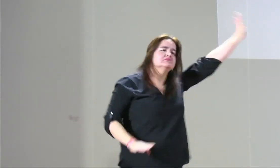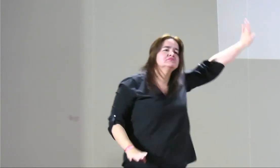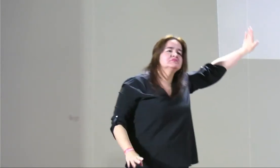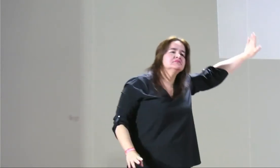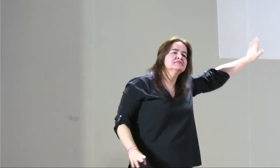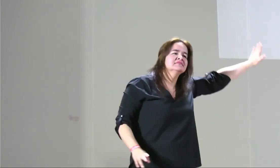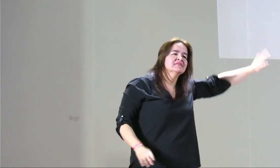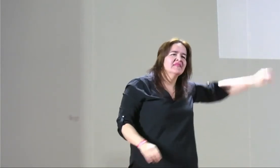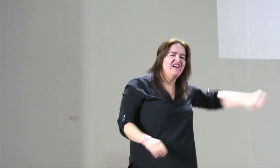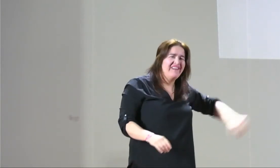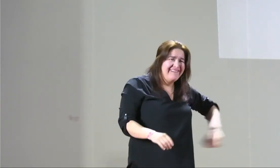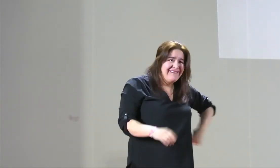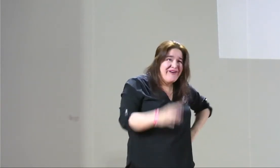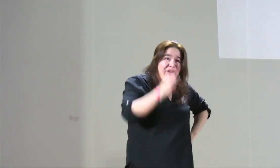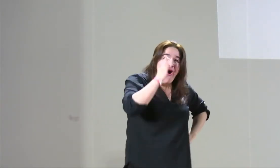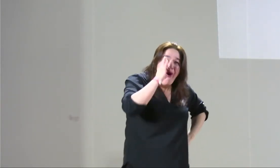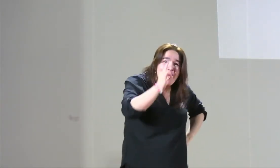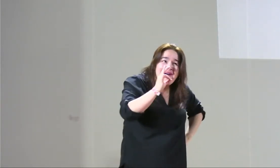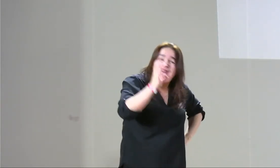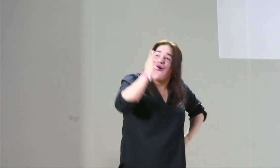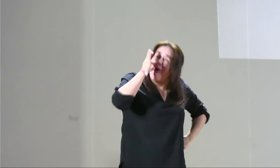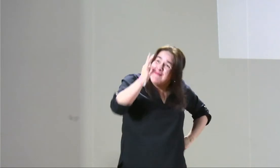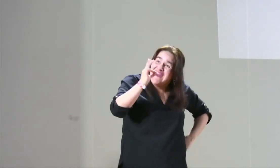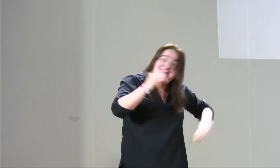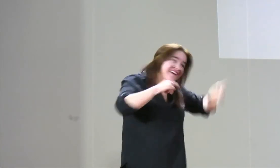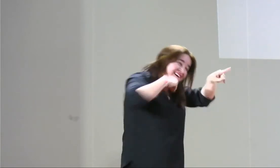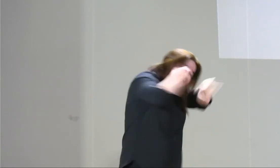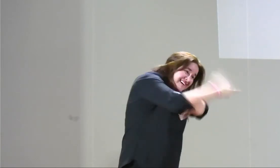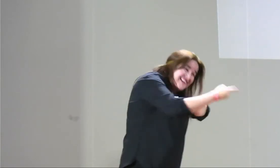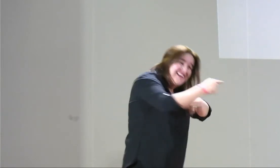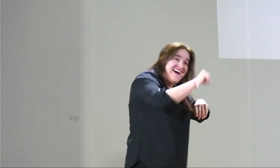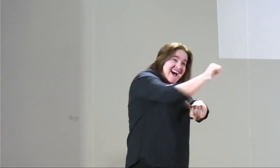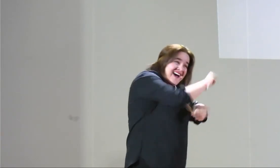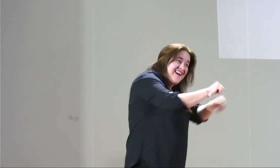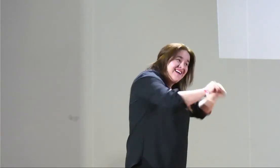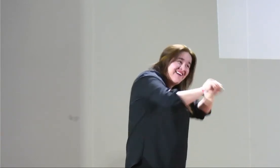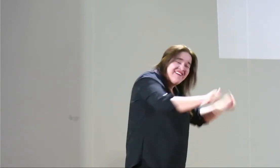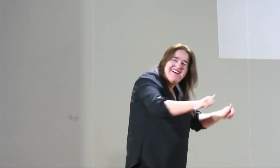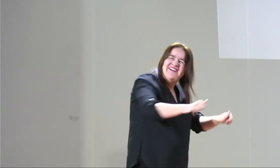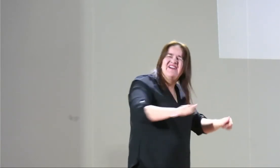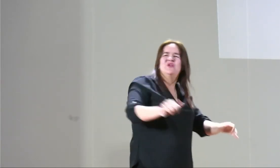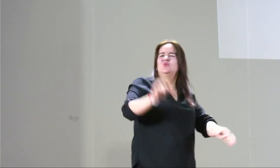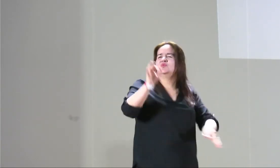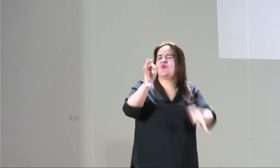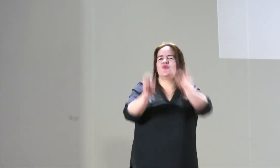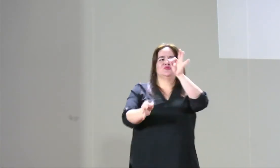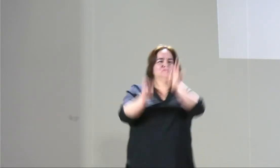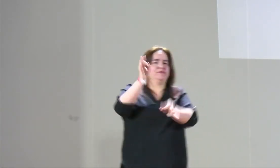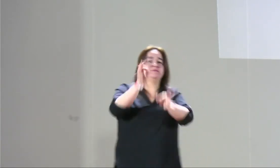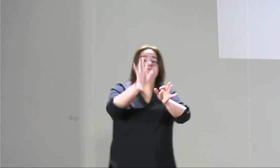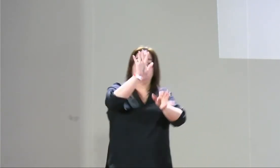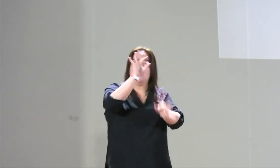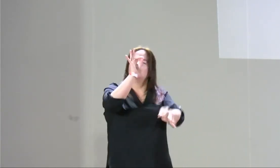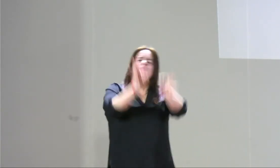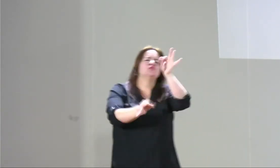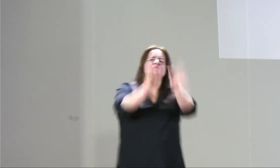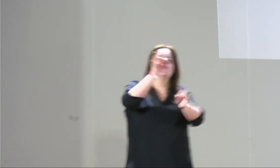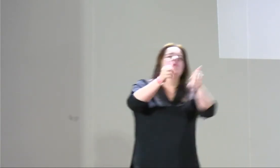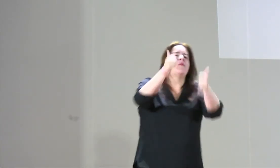llega a hacer cualquier cosa, usted y yo se acaba esta relación y la mujer le dice no, no, no, por favor, no me dejes, por favor. Entonces, uno